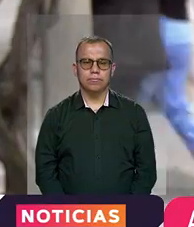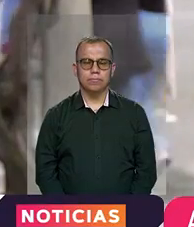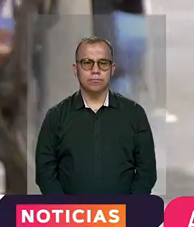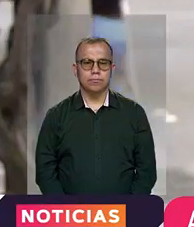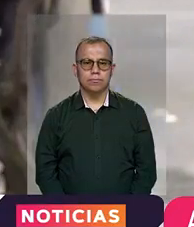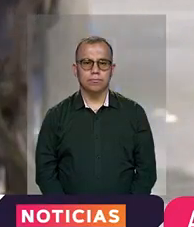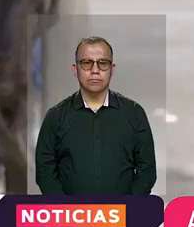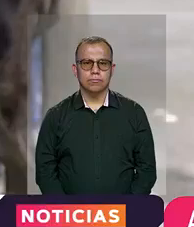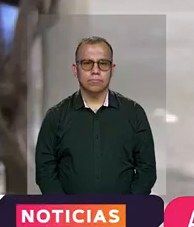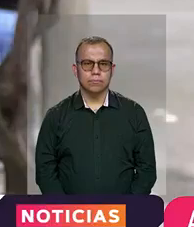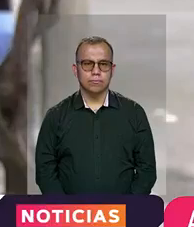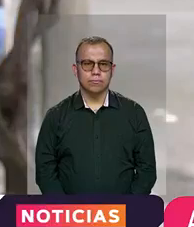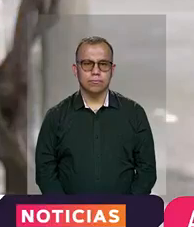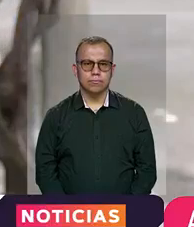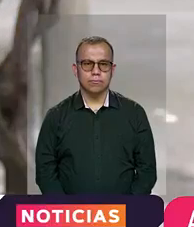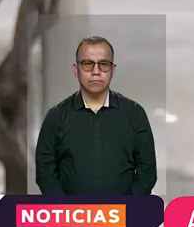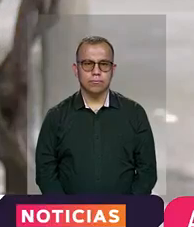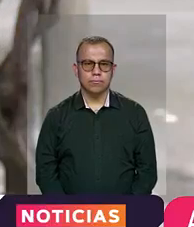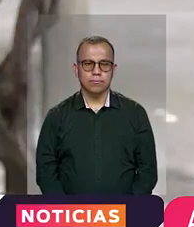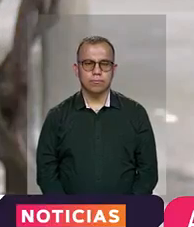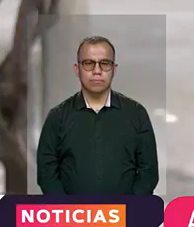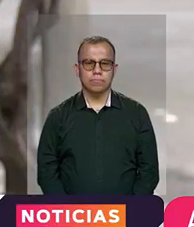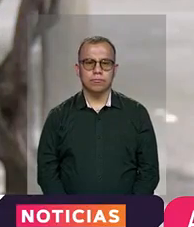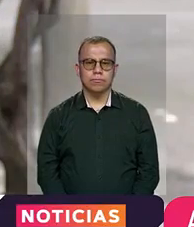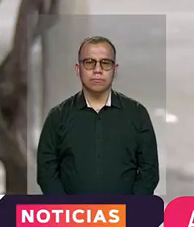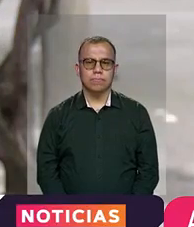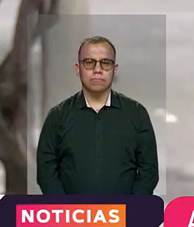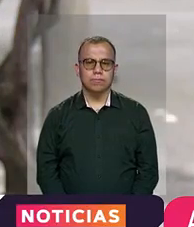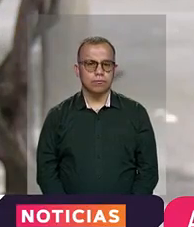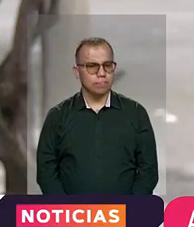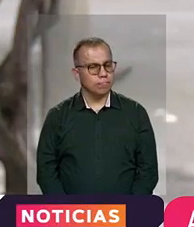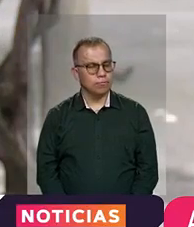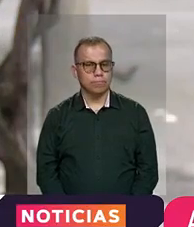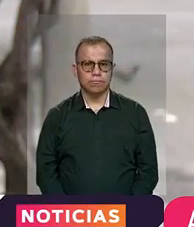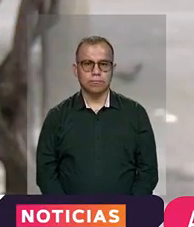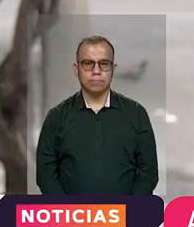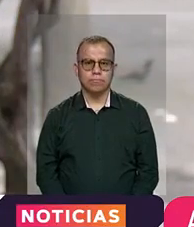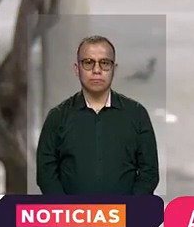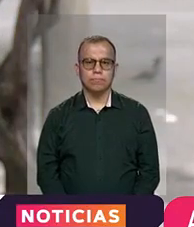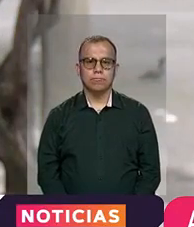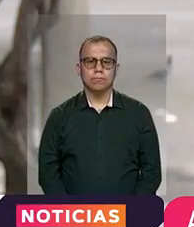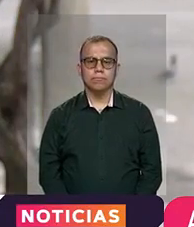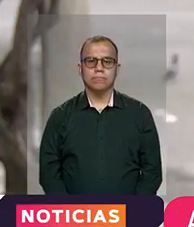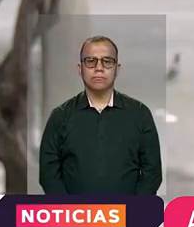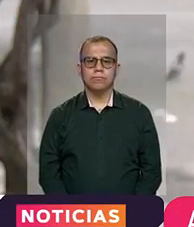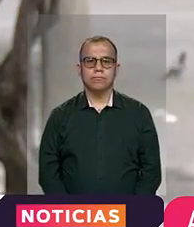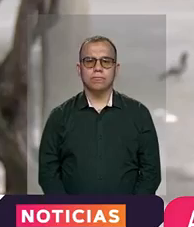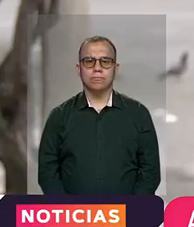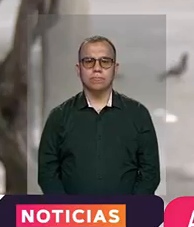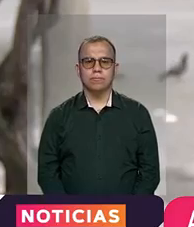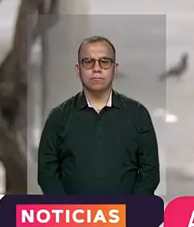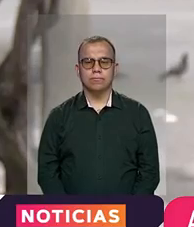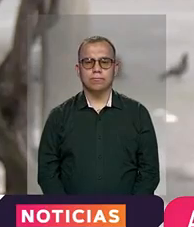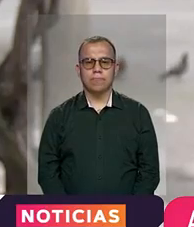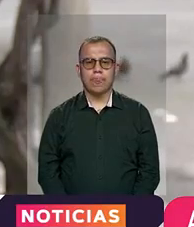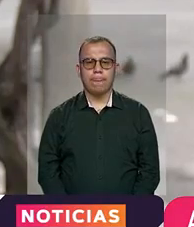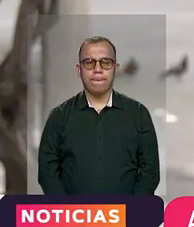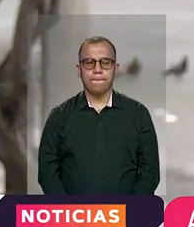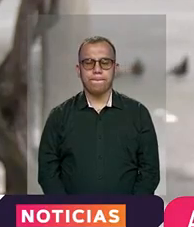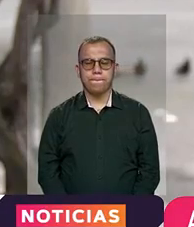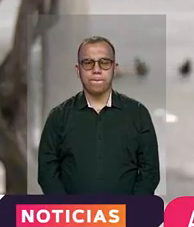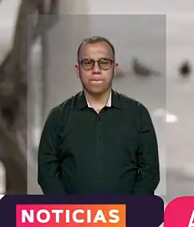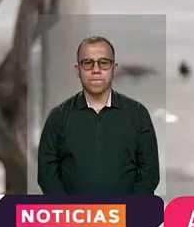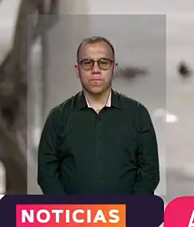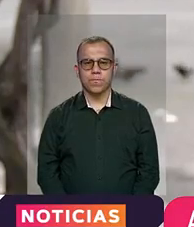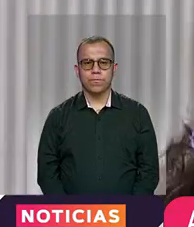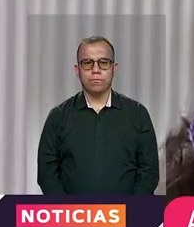puede indicar por dónde ir, entonces las personas como que rompen también esas barreras, me indican y las personas oyentes se dan cuenta de que